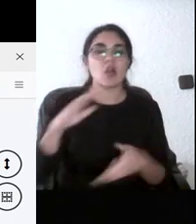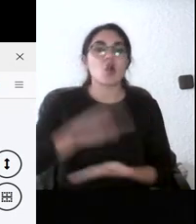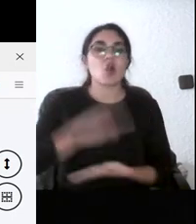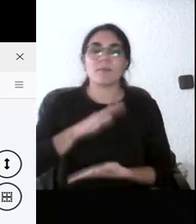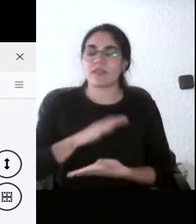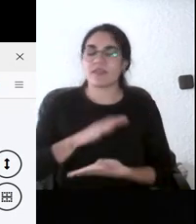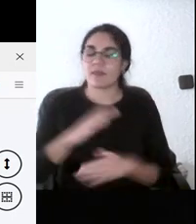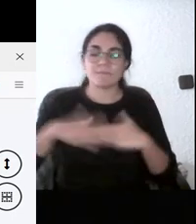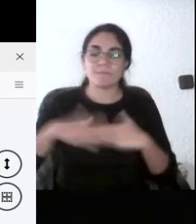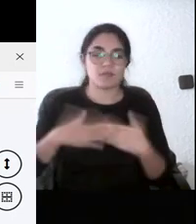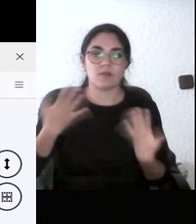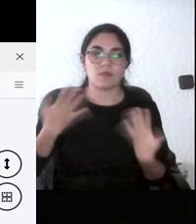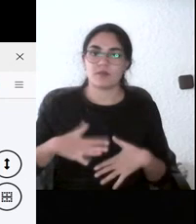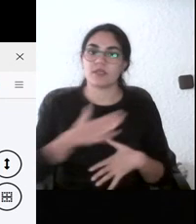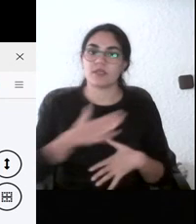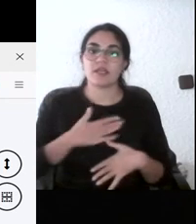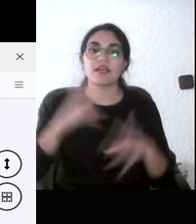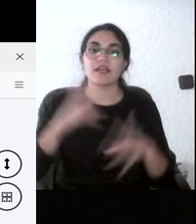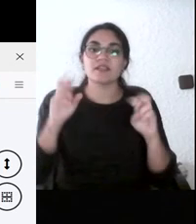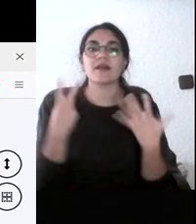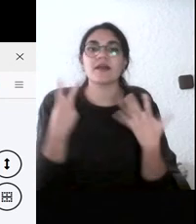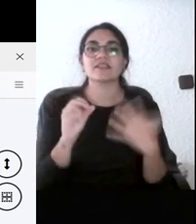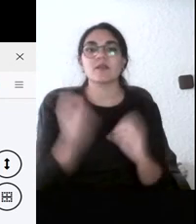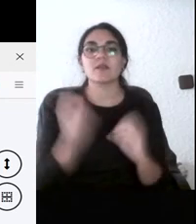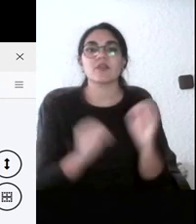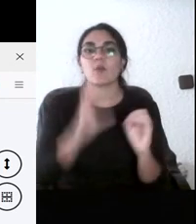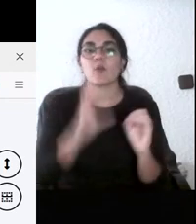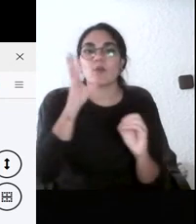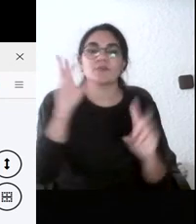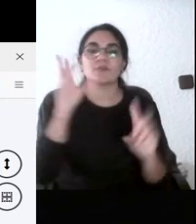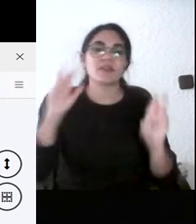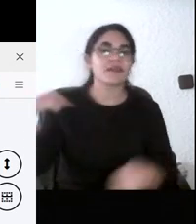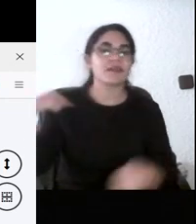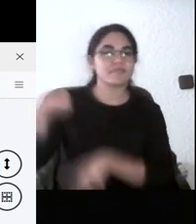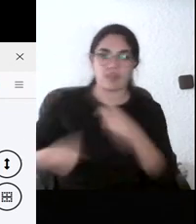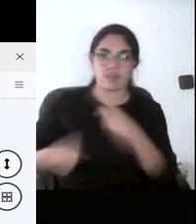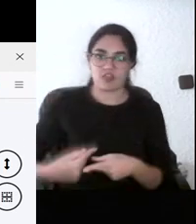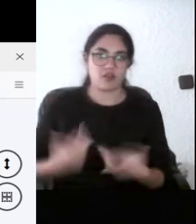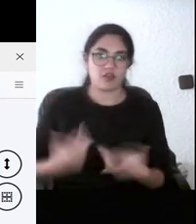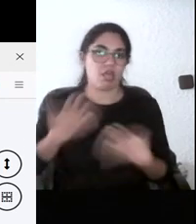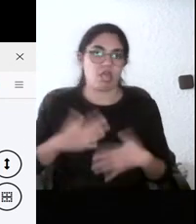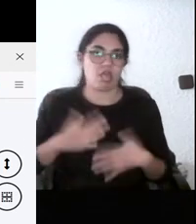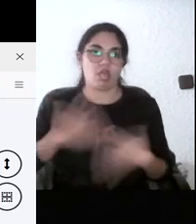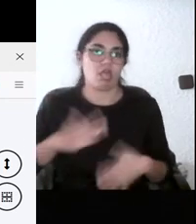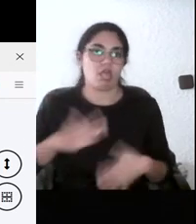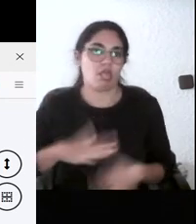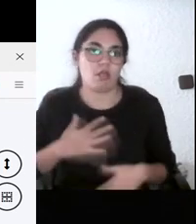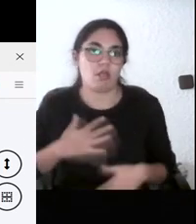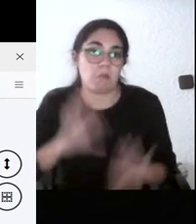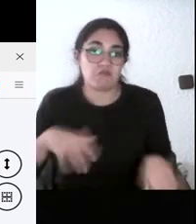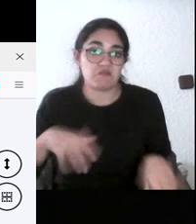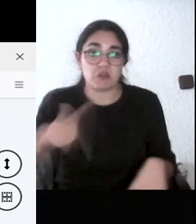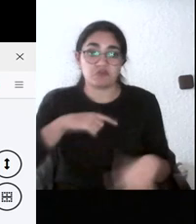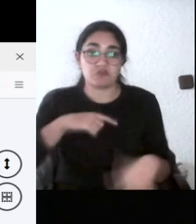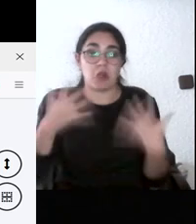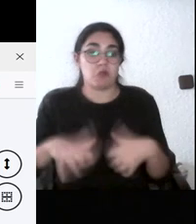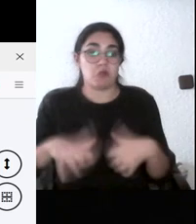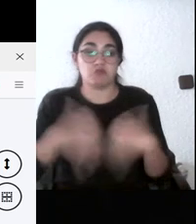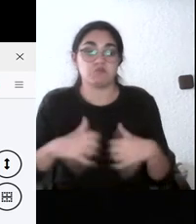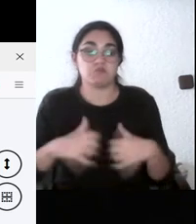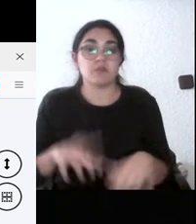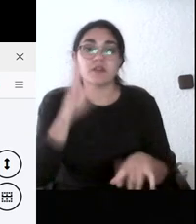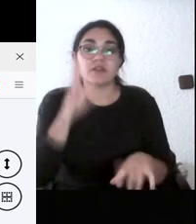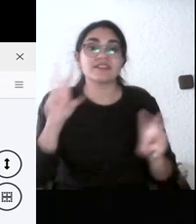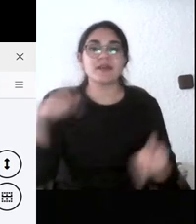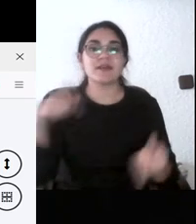el 70% de la medicina hay una especie de tradición y yo viví en medicina también de que